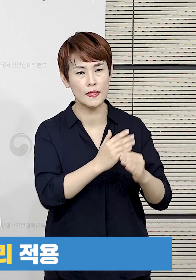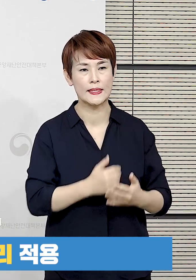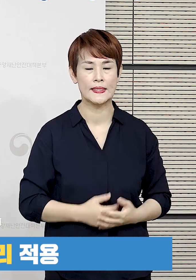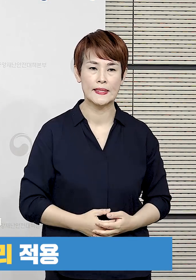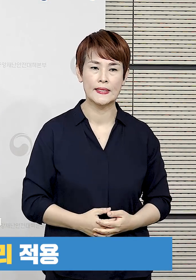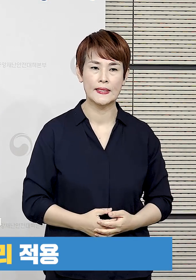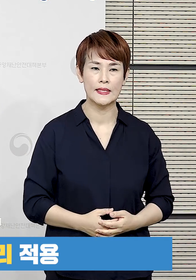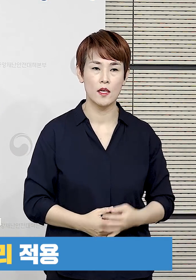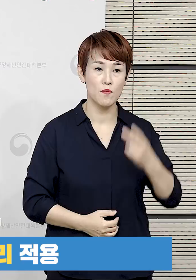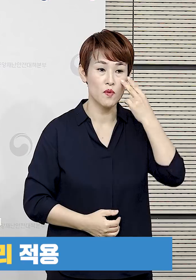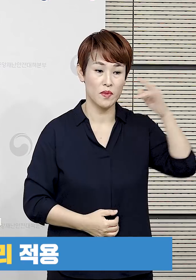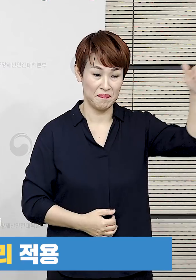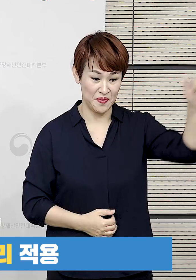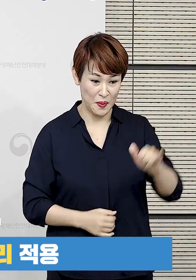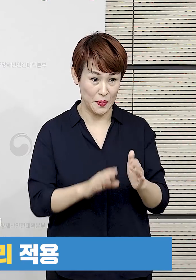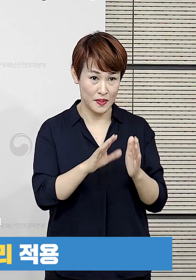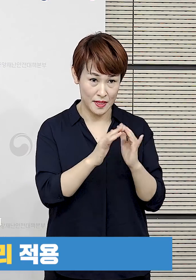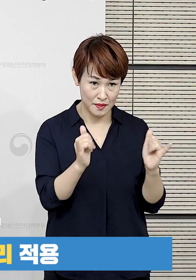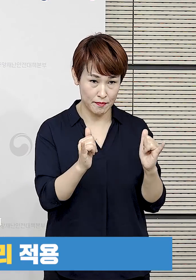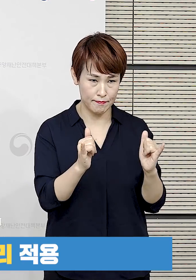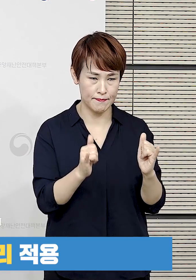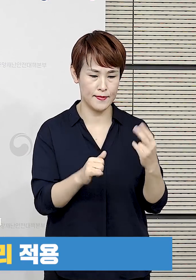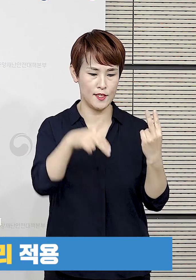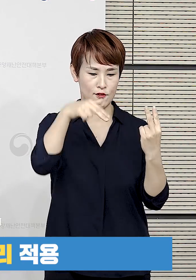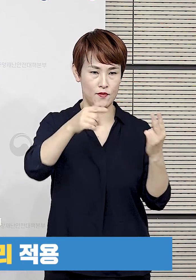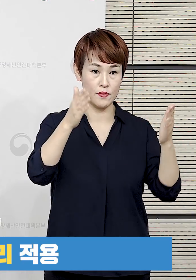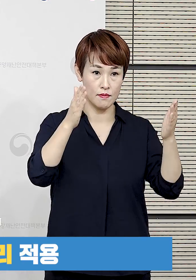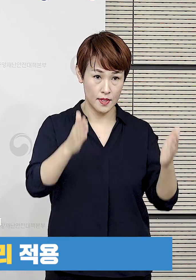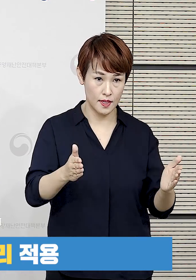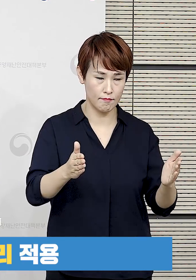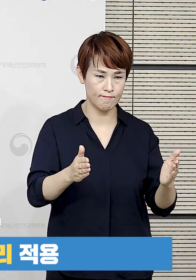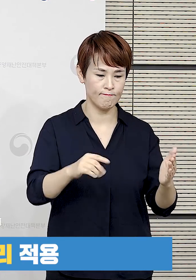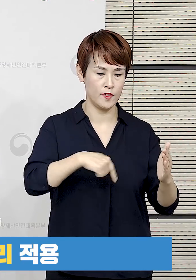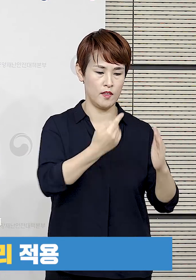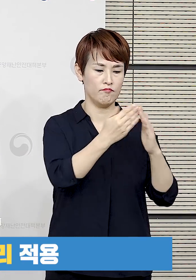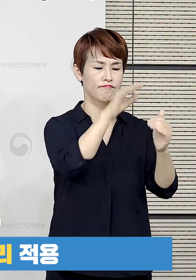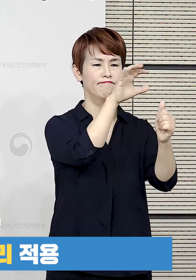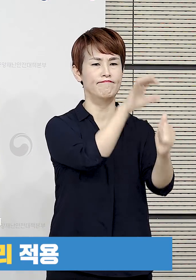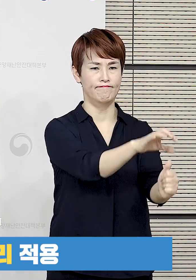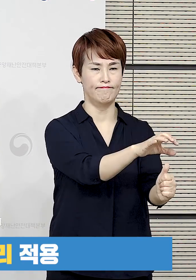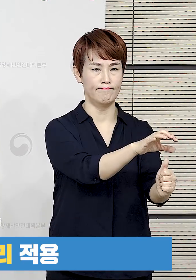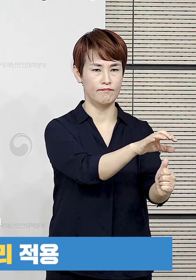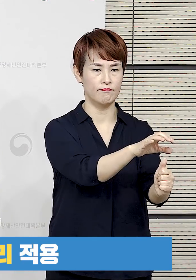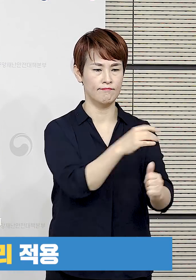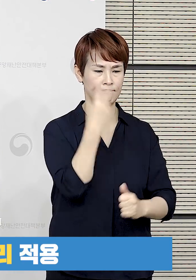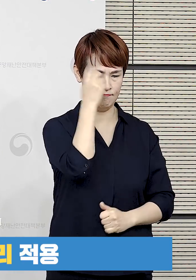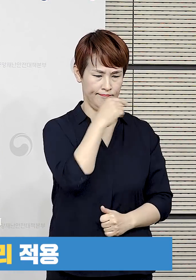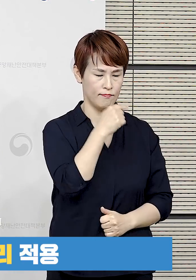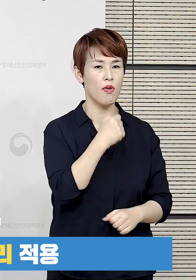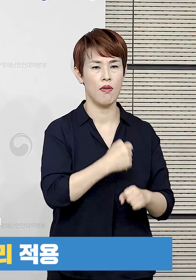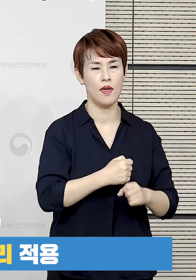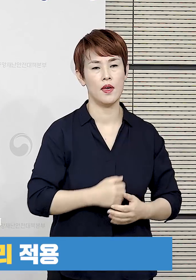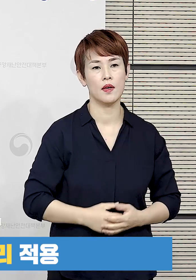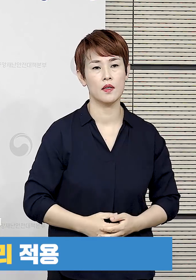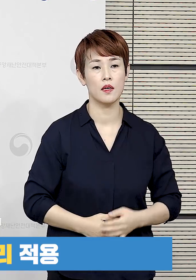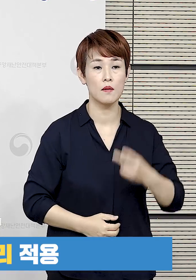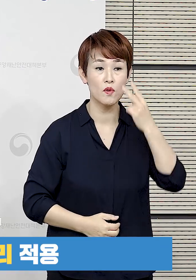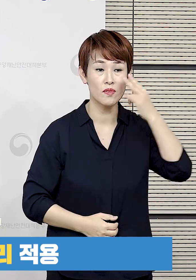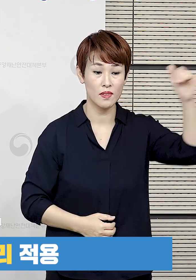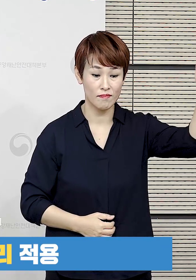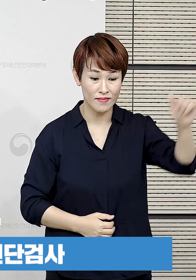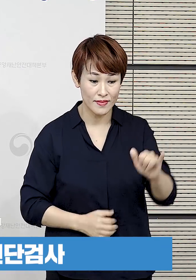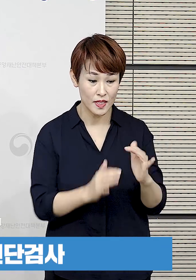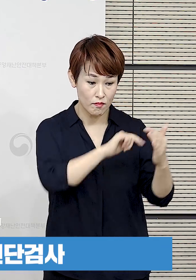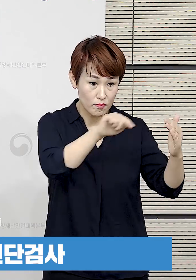상황입니다. 이에 따라 우선 미국 입국자도 2주간 자가격리 대상에 포함하는 등 검역을 강화하기로 하였습니다.